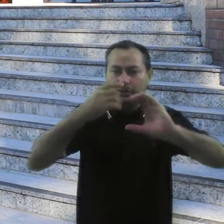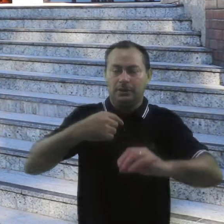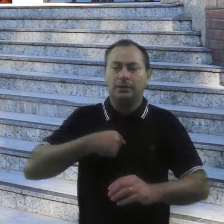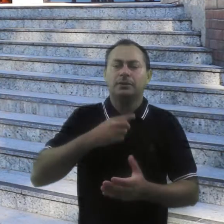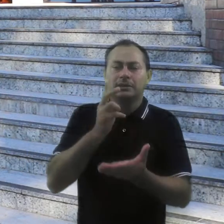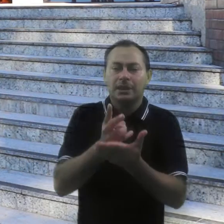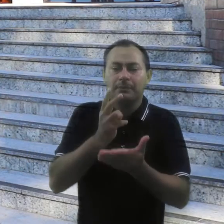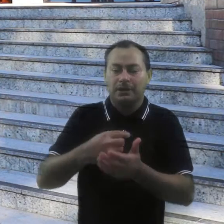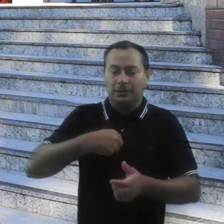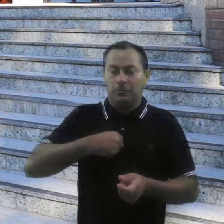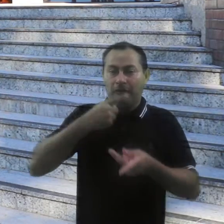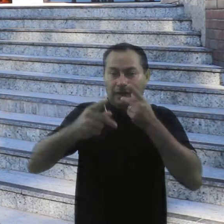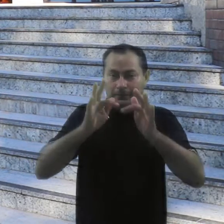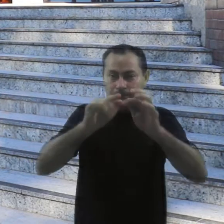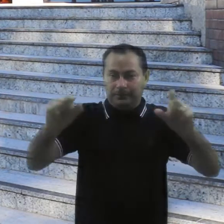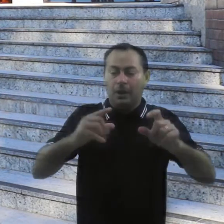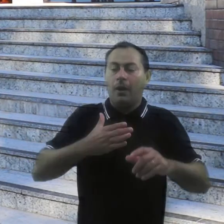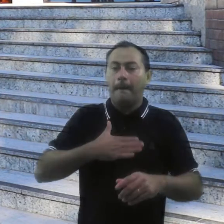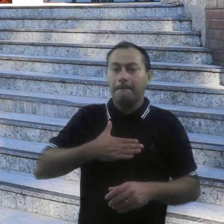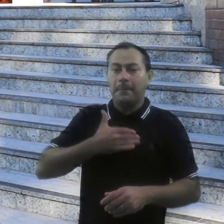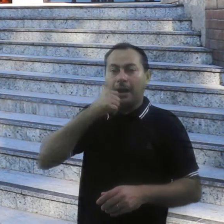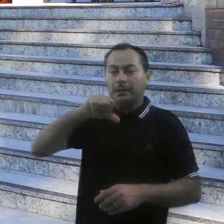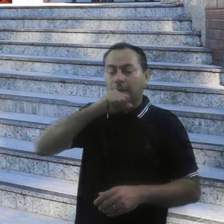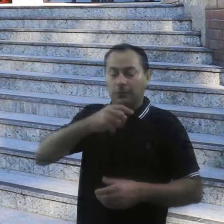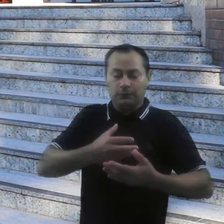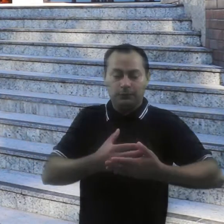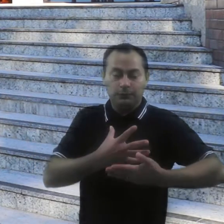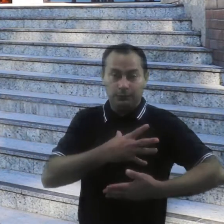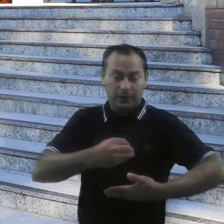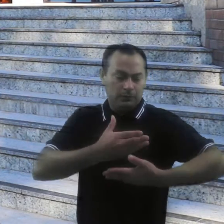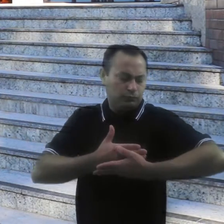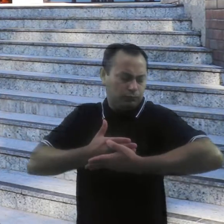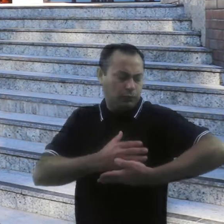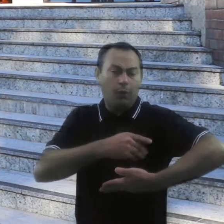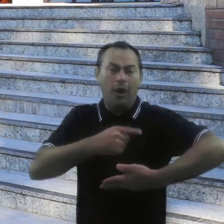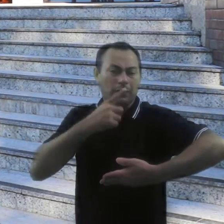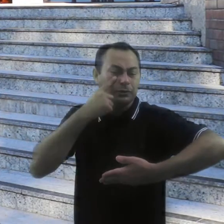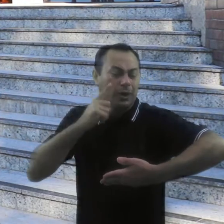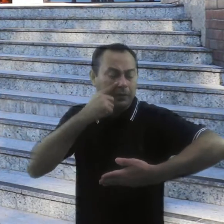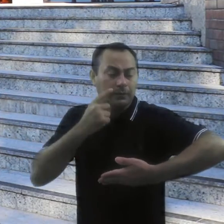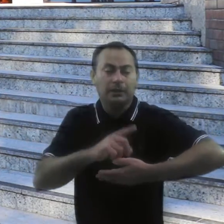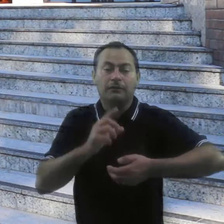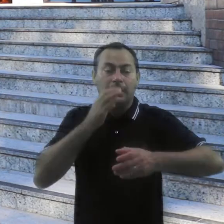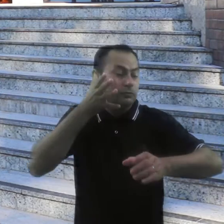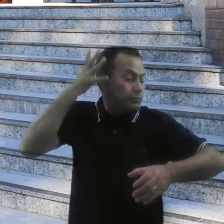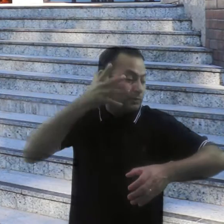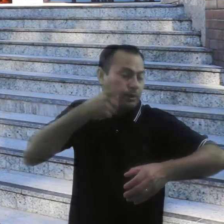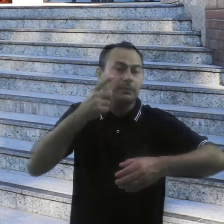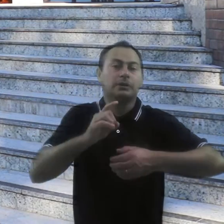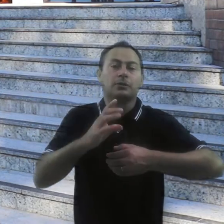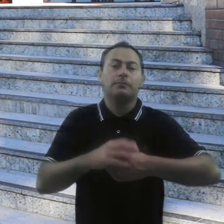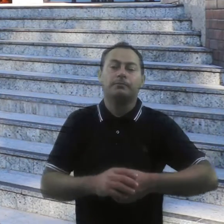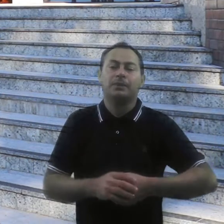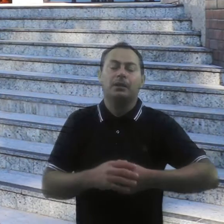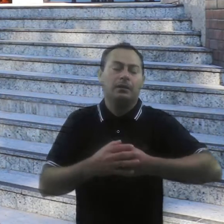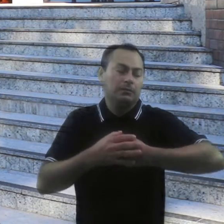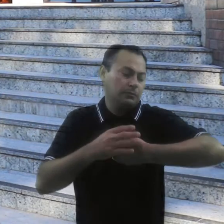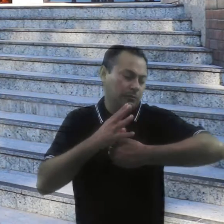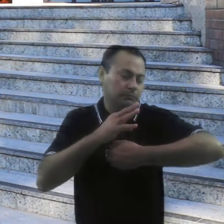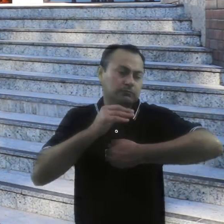quando a mãe tem um filho no colo chorando, ela não faz um discurso. Ela balbuceia canções de ninar e aquela